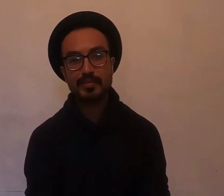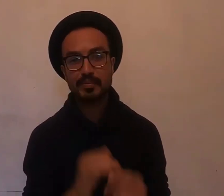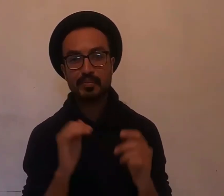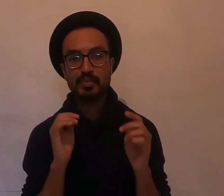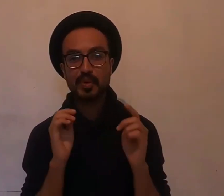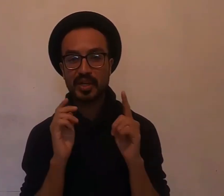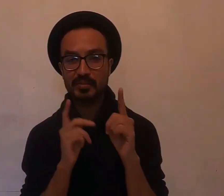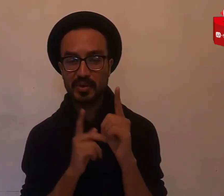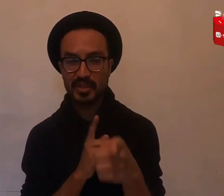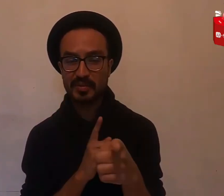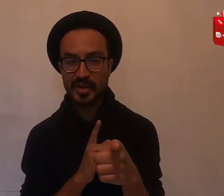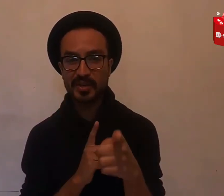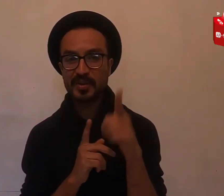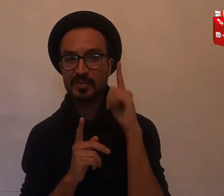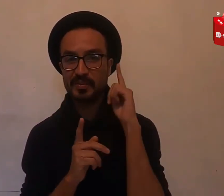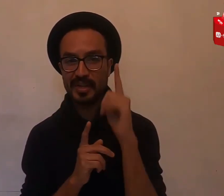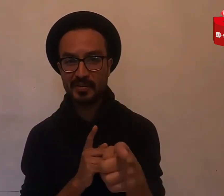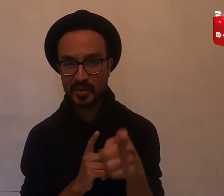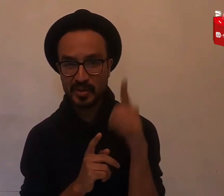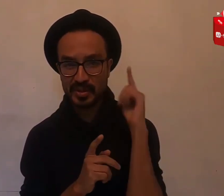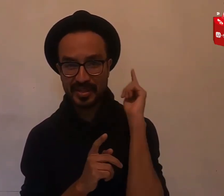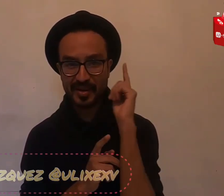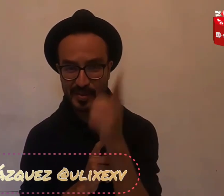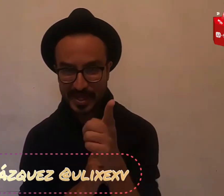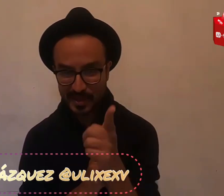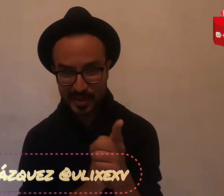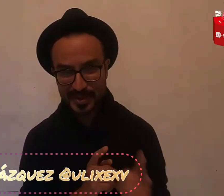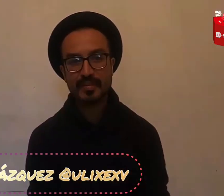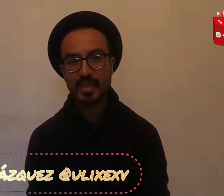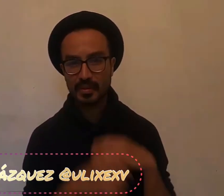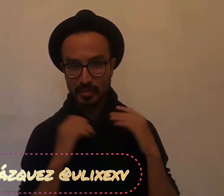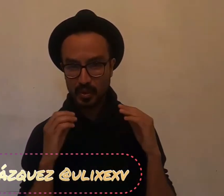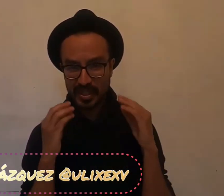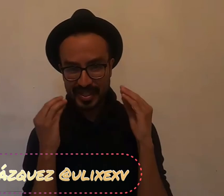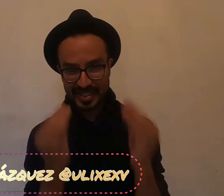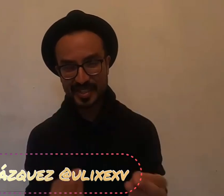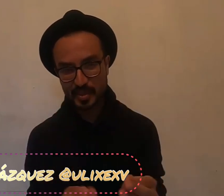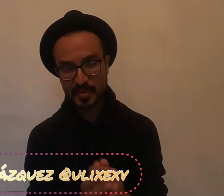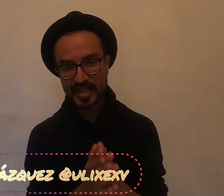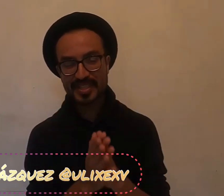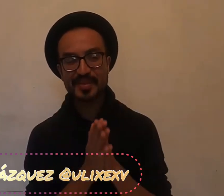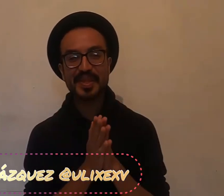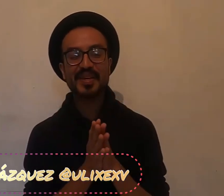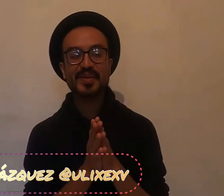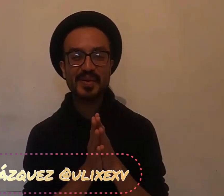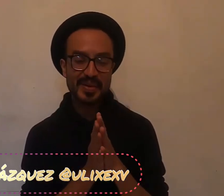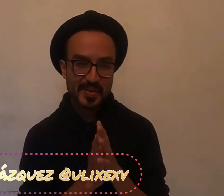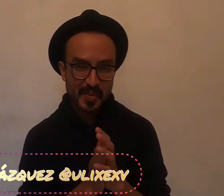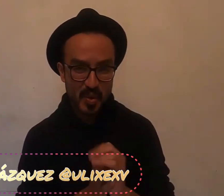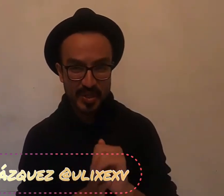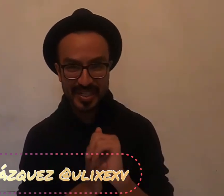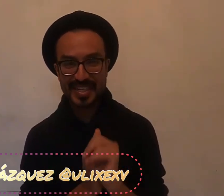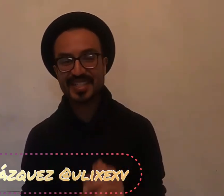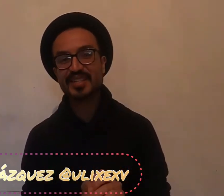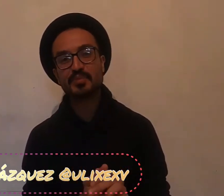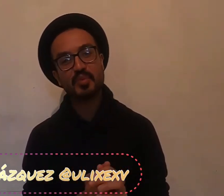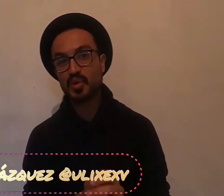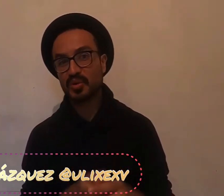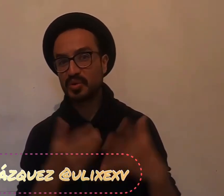Porque el próximo año venimos renovados. Muchas gracias por ver este video. Muchas gracias por tus